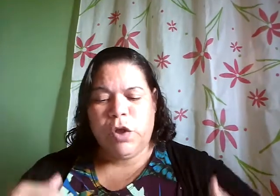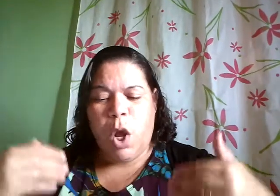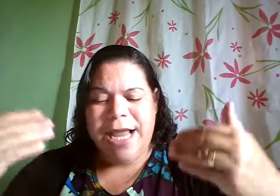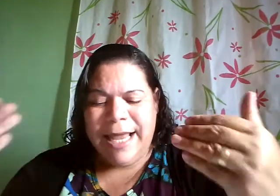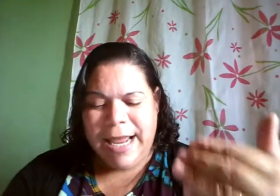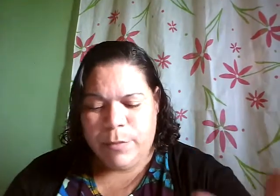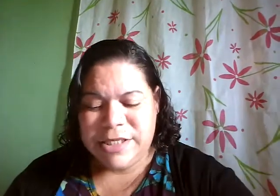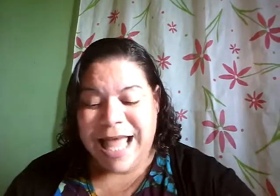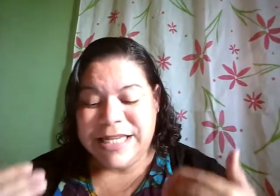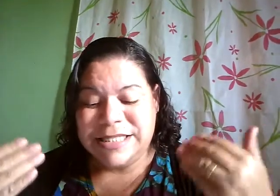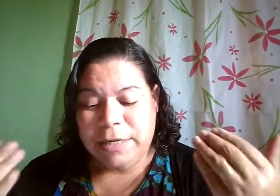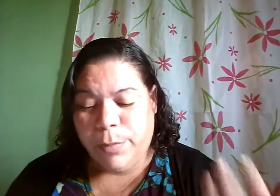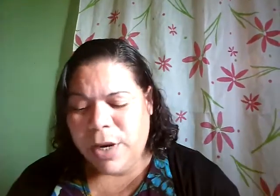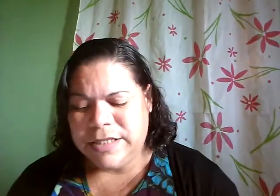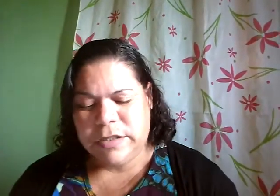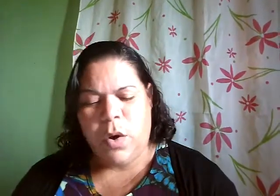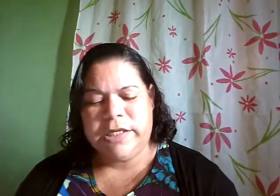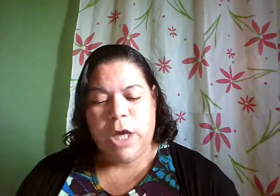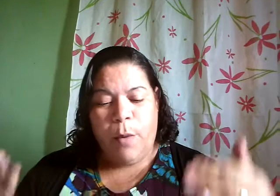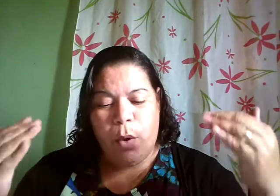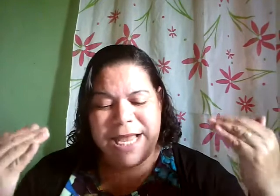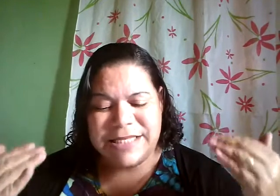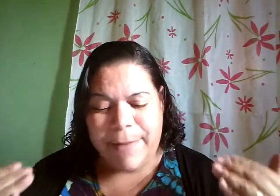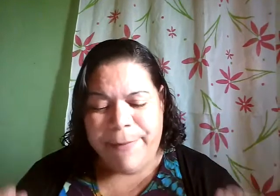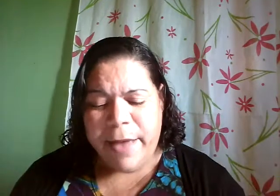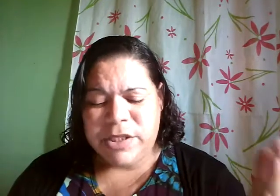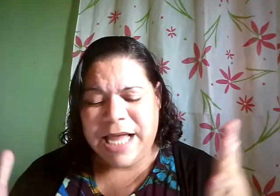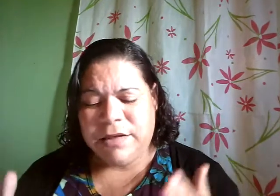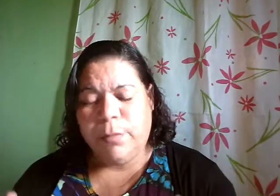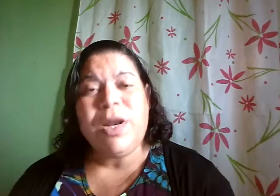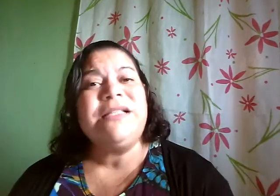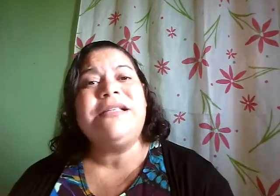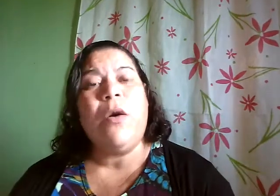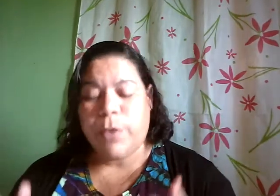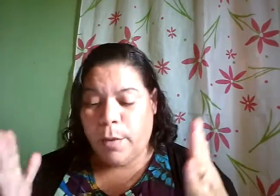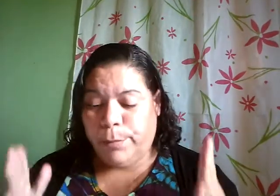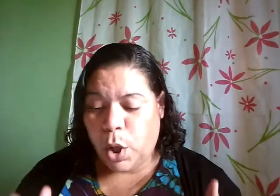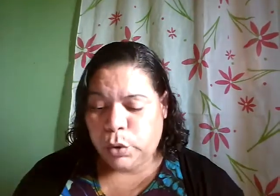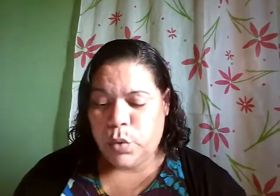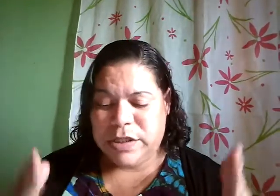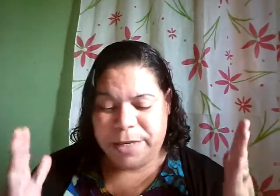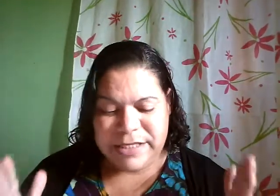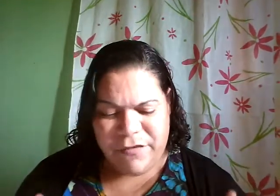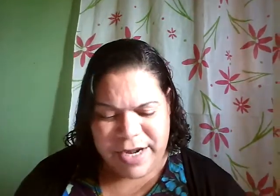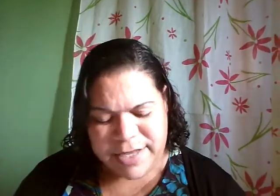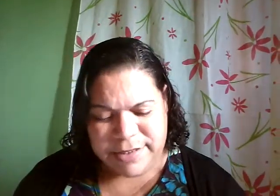gloriaremos nas tribulações, porque sabemos que a tribulação produz perseverança.